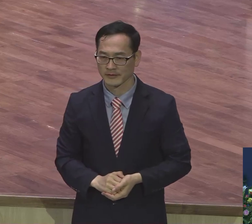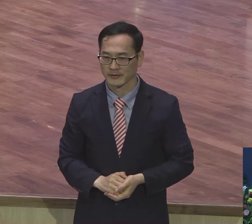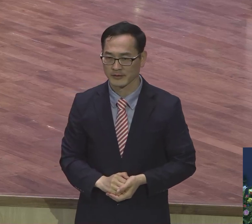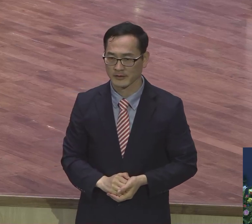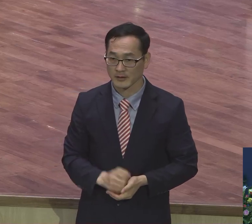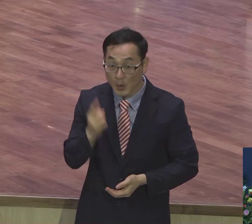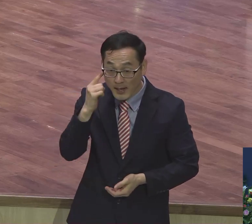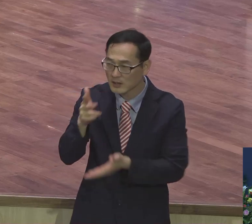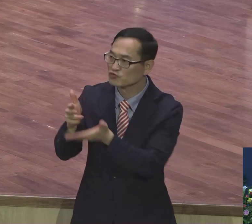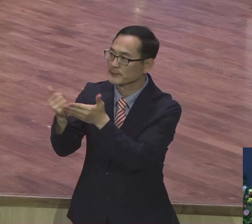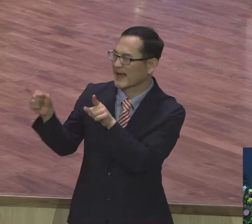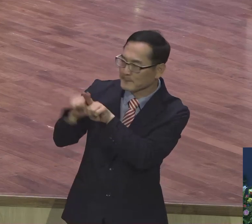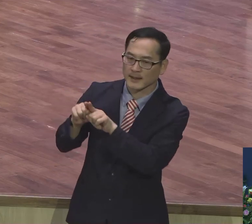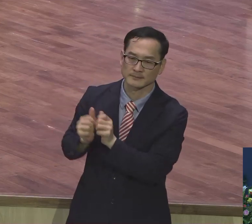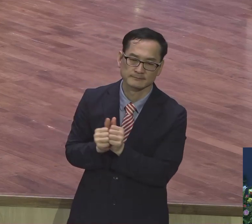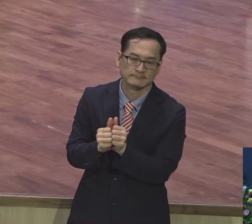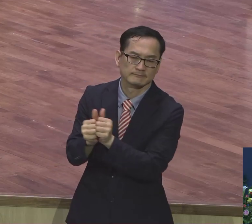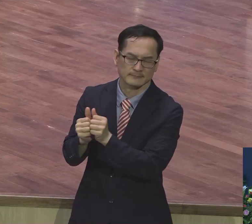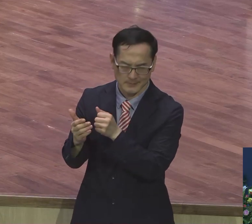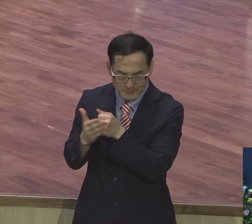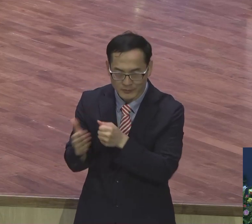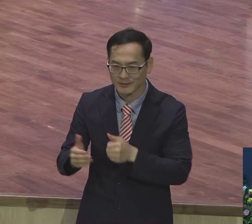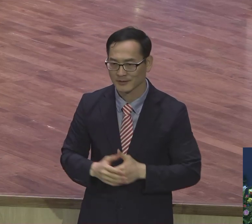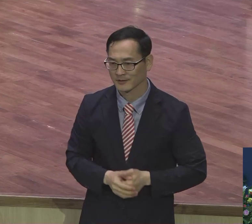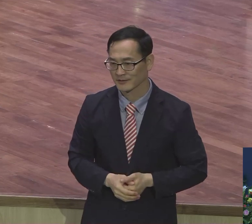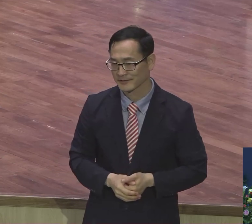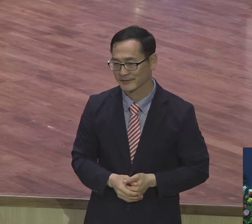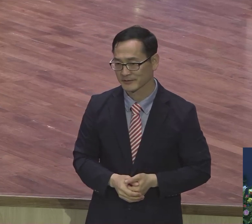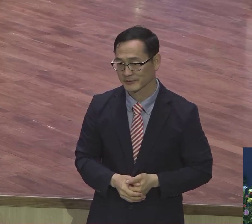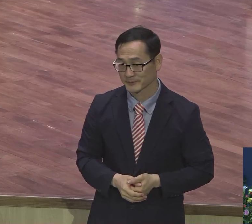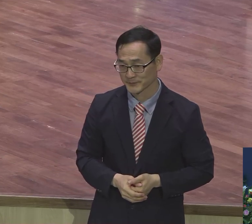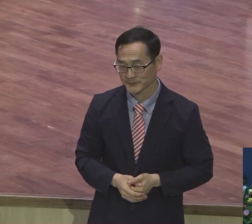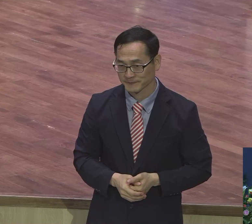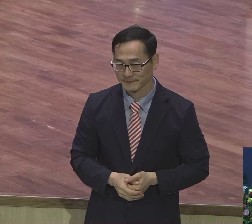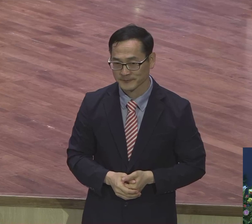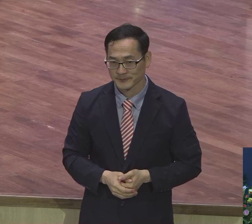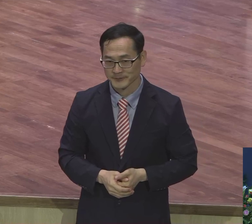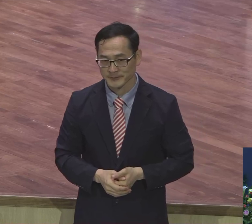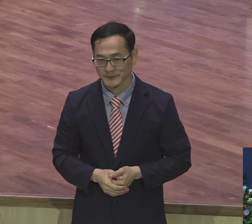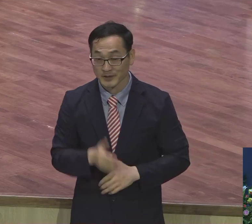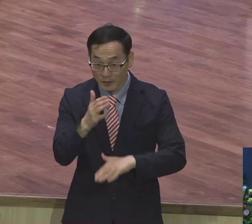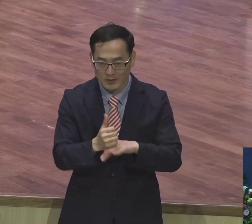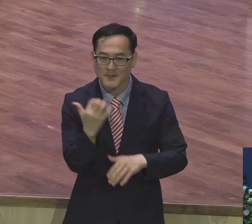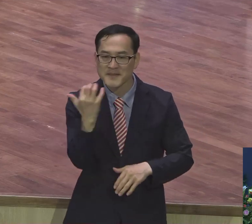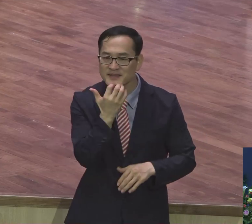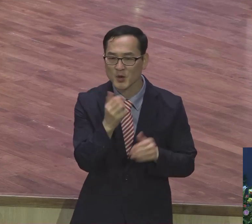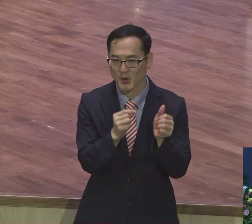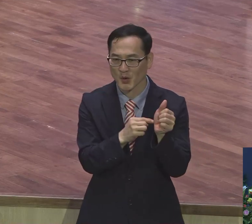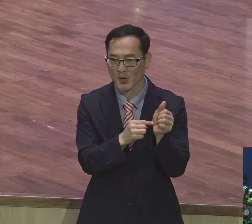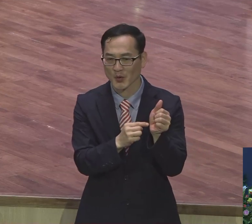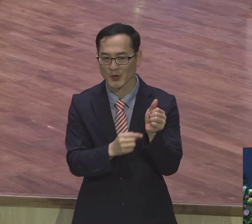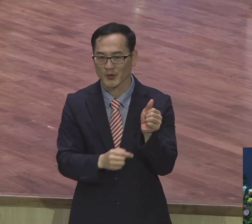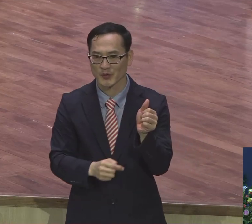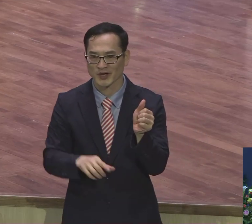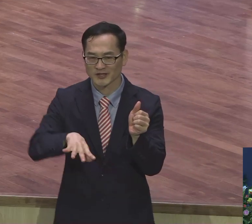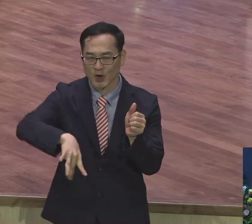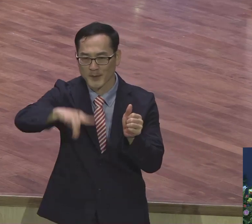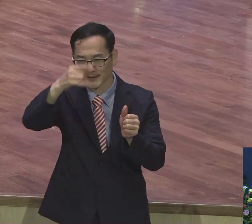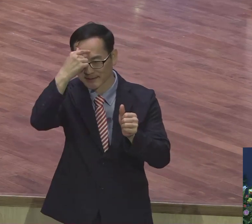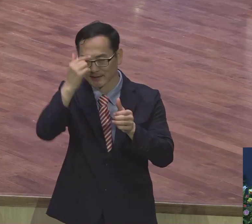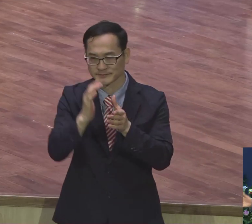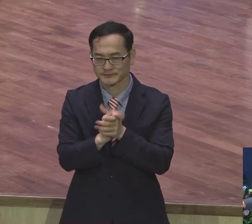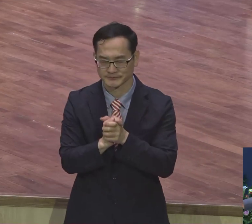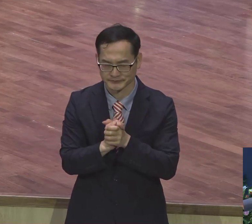하면서 했어요. 그러니까 2장의 성령 임하고 3장의 베드로가 말해요. 딱 기도 제 90 기도 시간